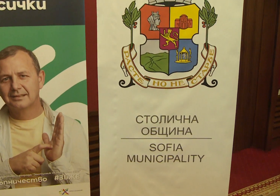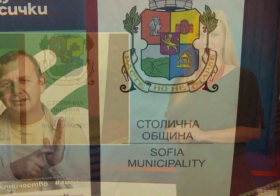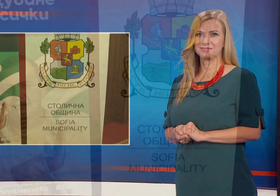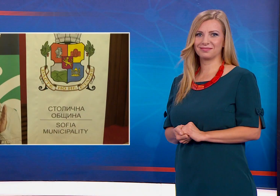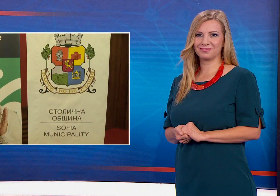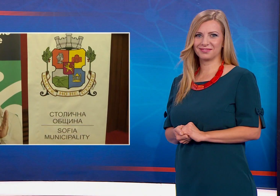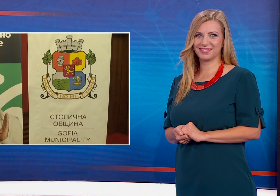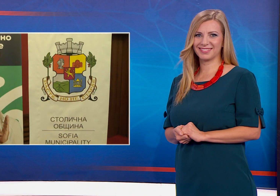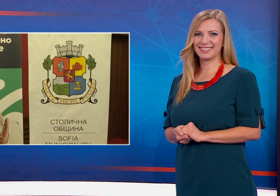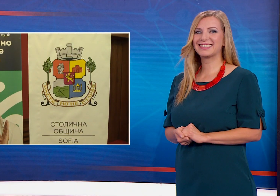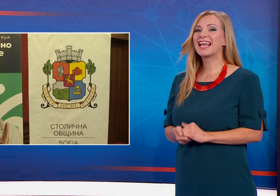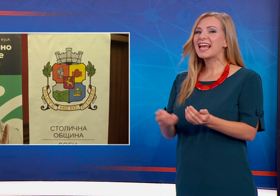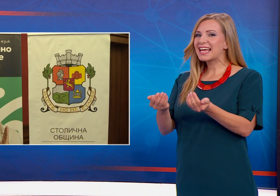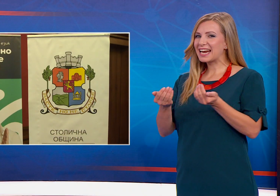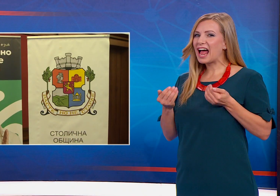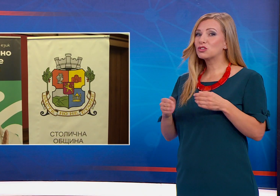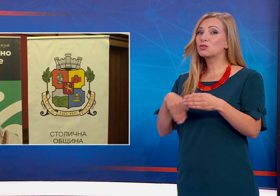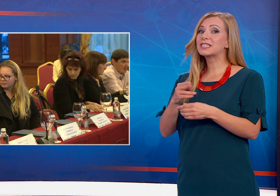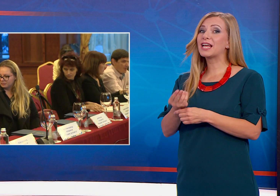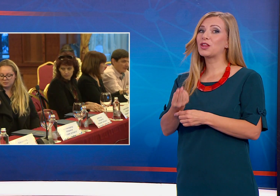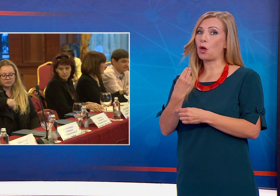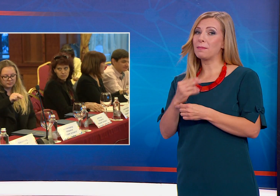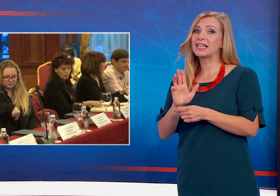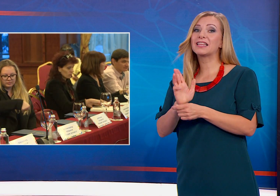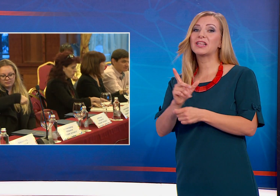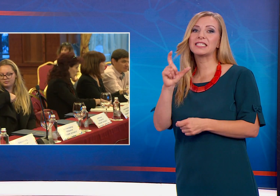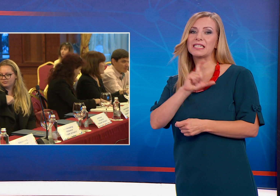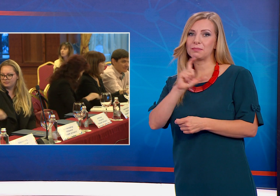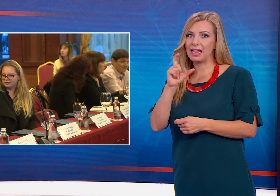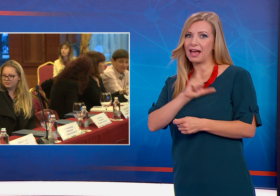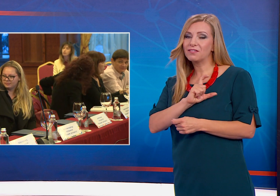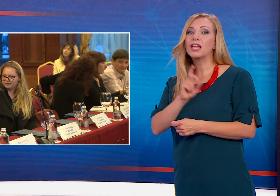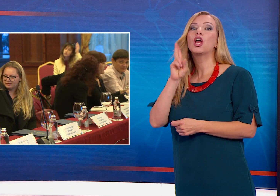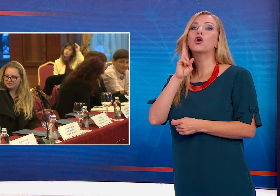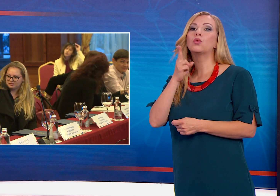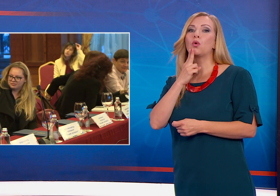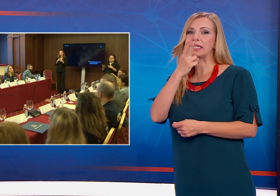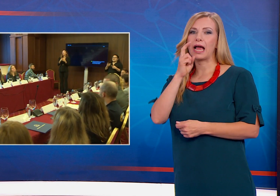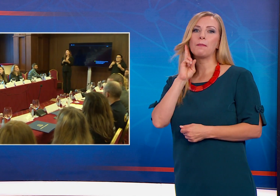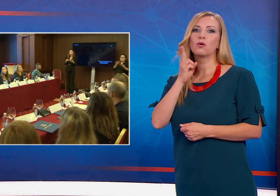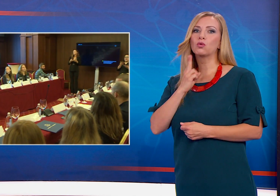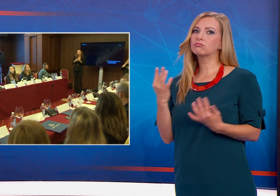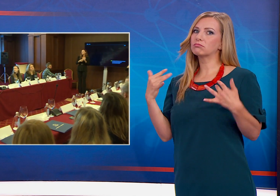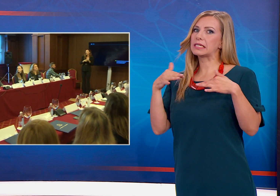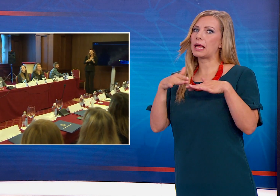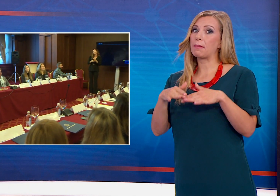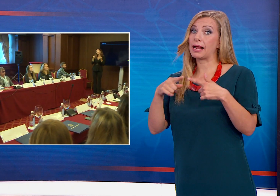В ранния следобед на 19 септември представителите на глухите и сляпоглухите се събраха на кръгла маса.